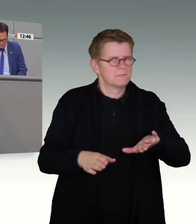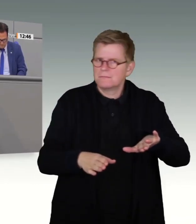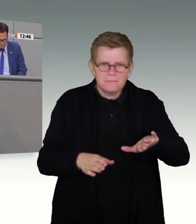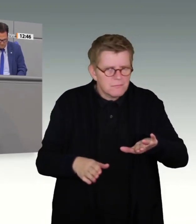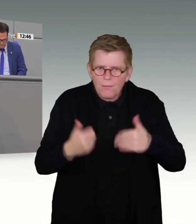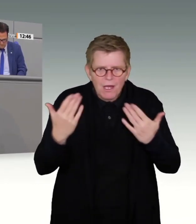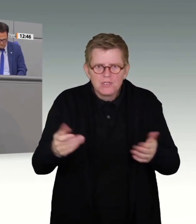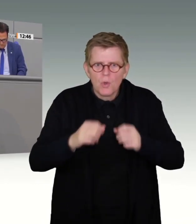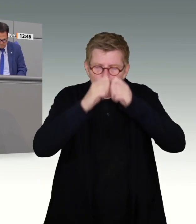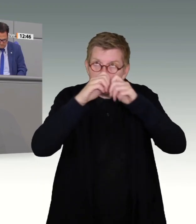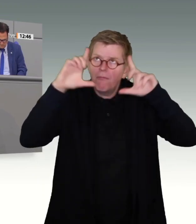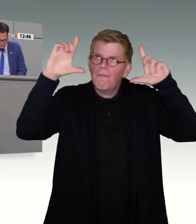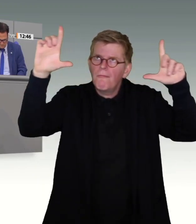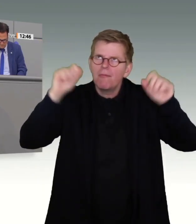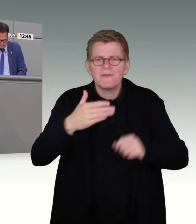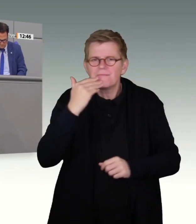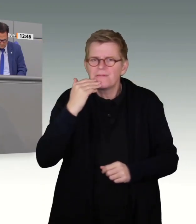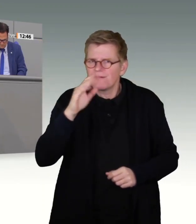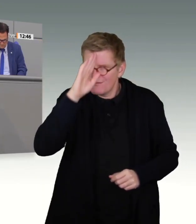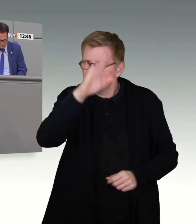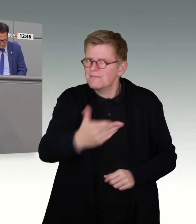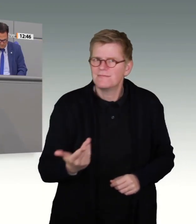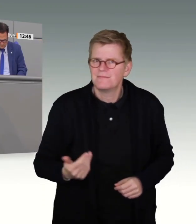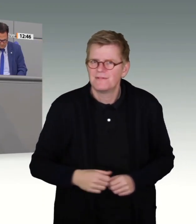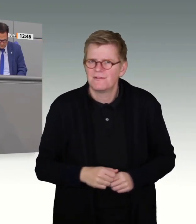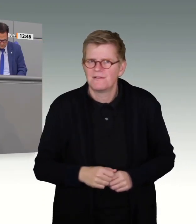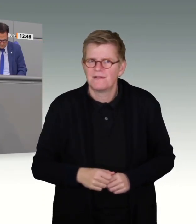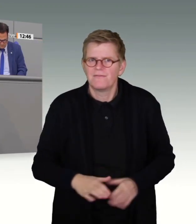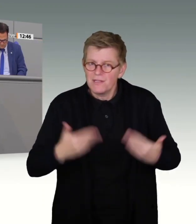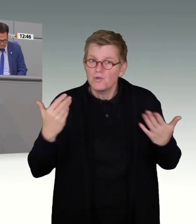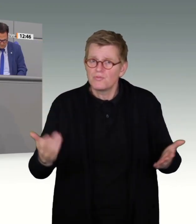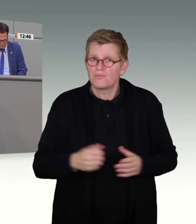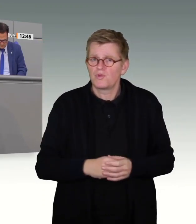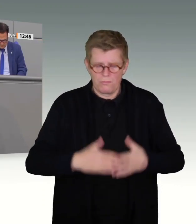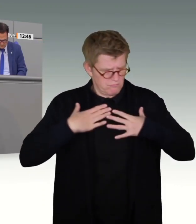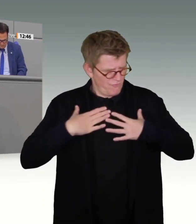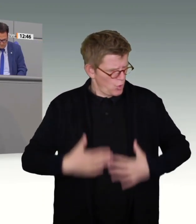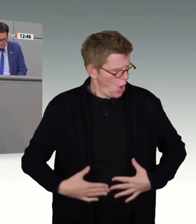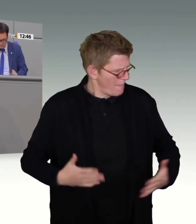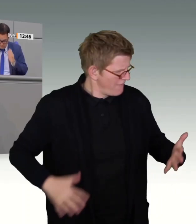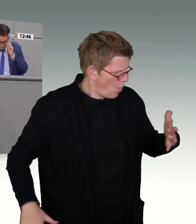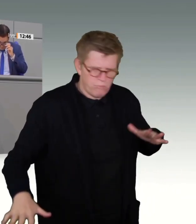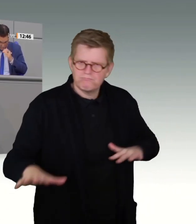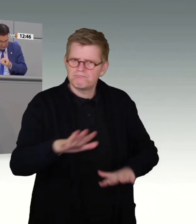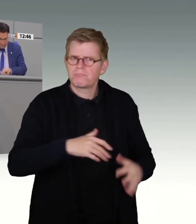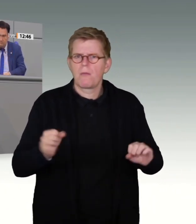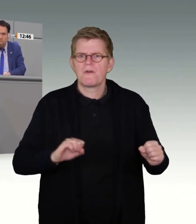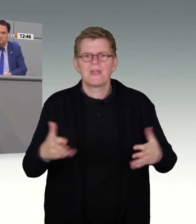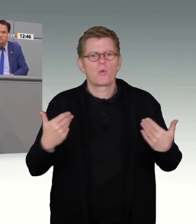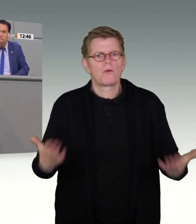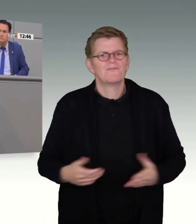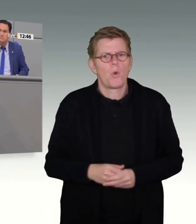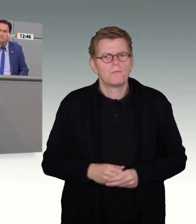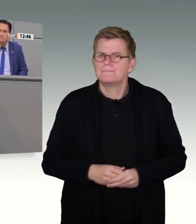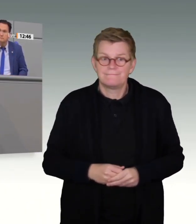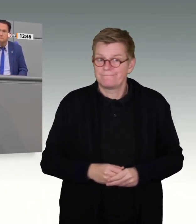grotesk ist eben diese Vorstellung doch nicht. Es ist halt so, dass die Frage, wo wir uns körperlich aufhalten und bewegen, mittlerweile weniger